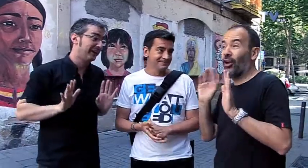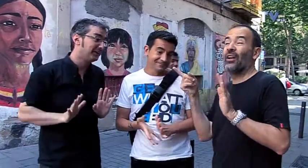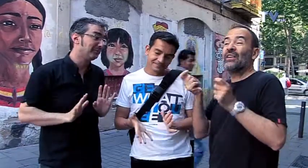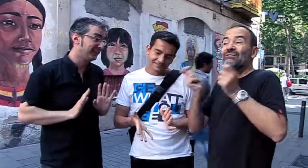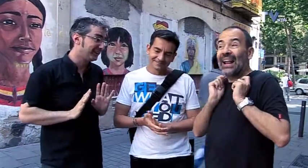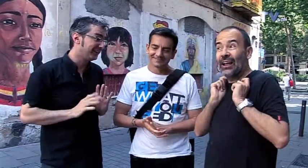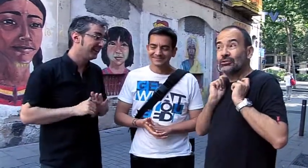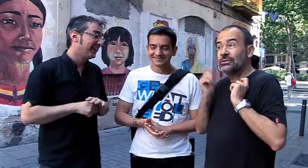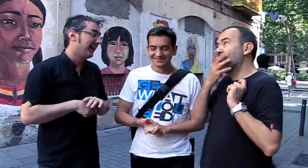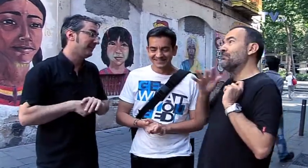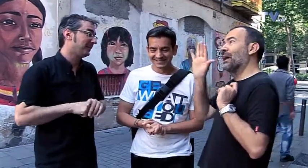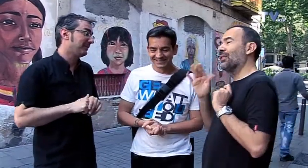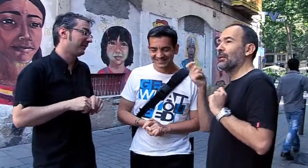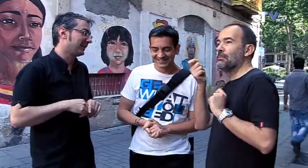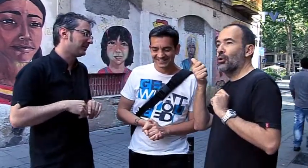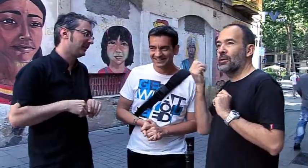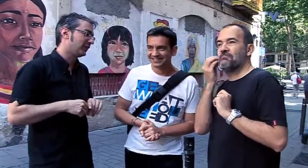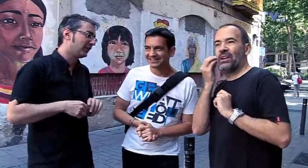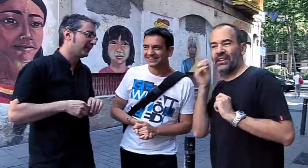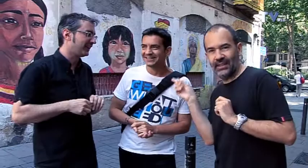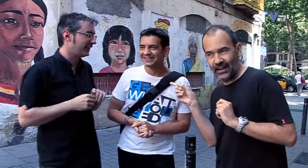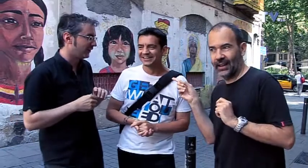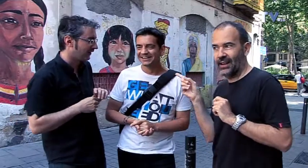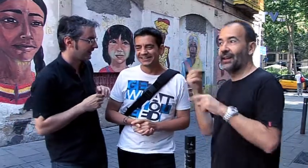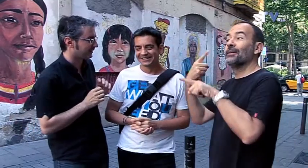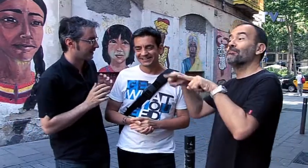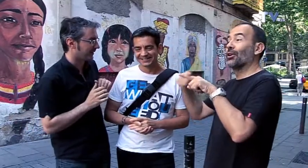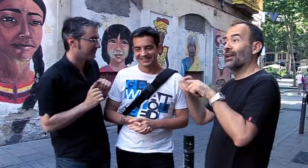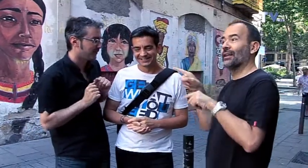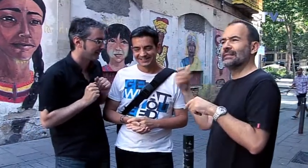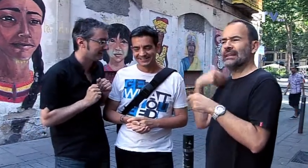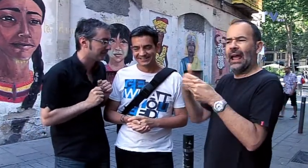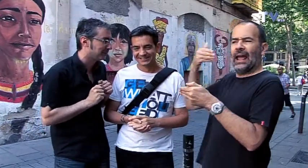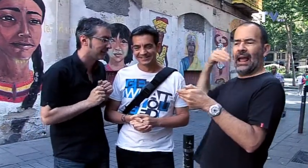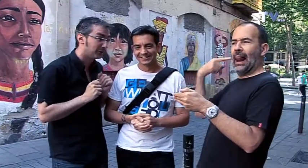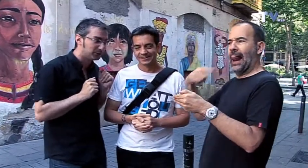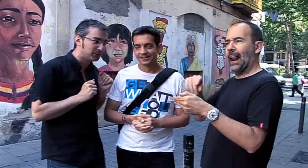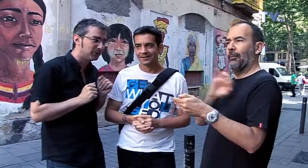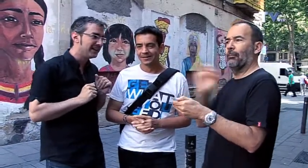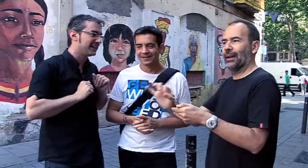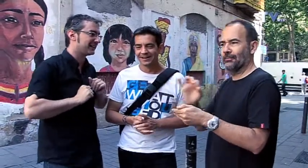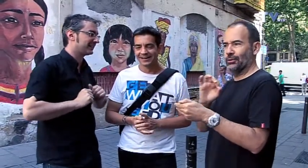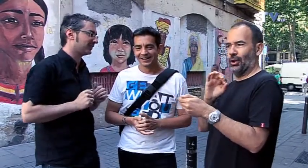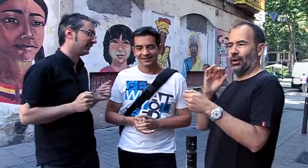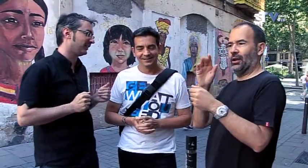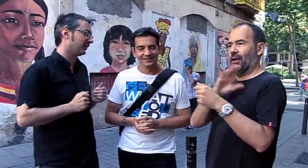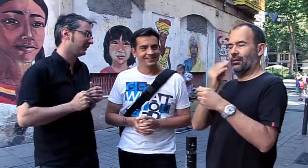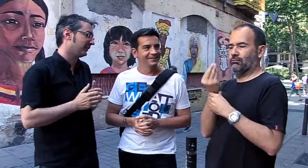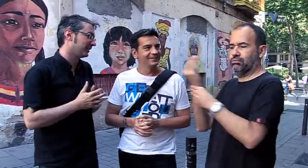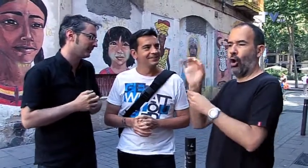Pero, a ver, pero, pero a ver, fracaso, es un poquito mentira lo del fracaso. ver, un poquito porque has tenido premios.